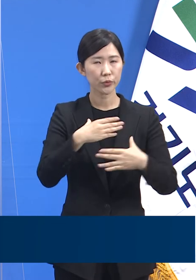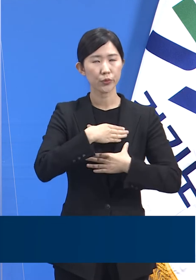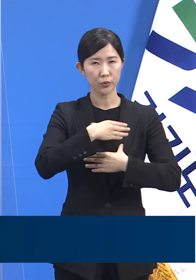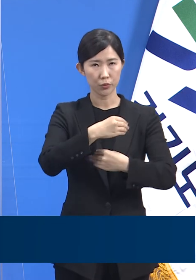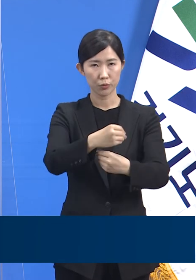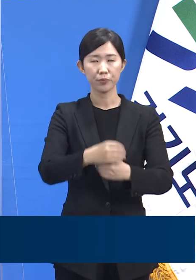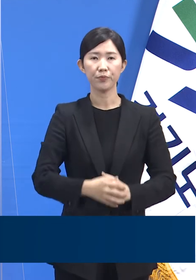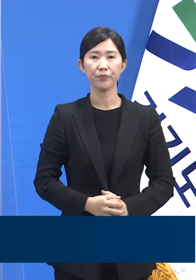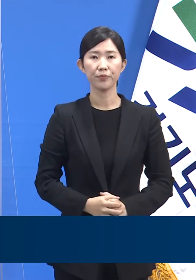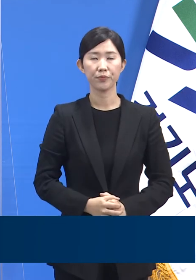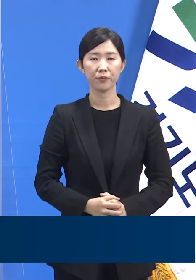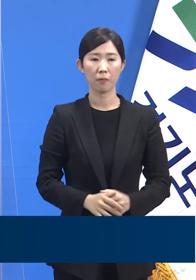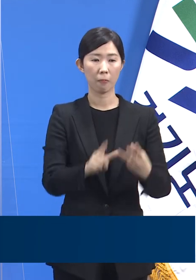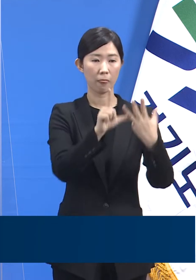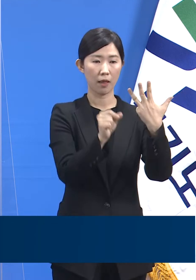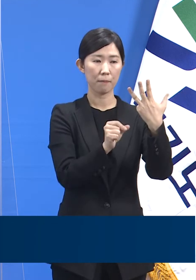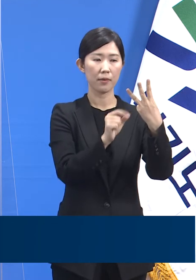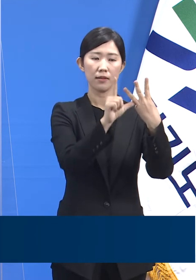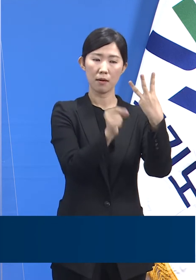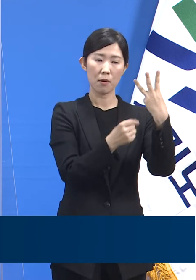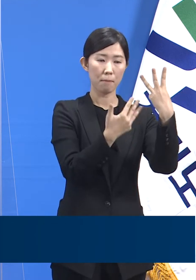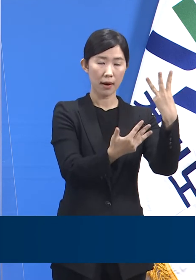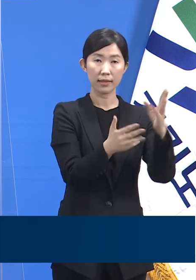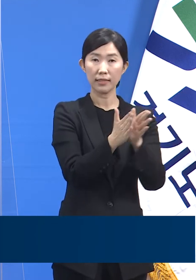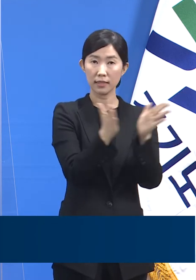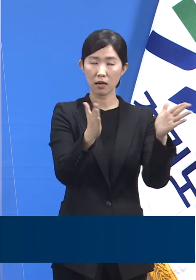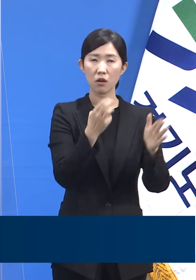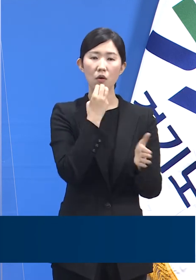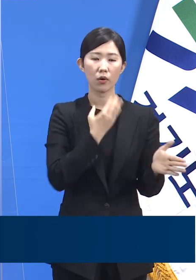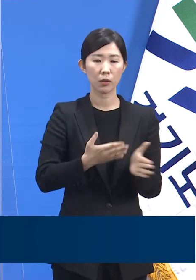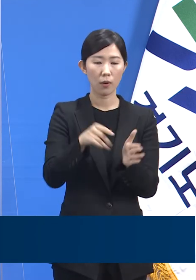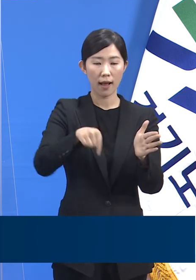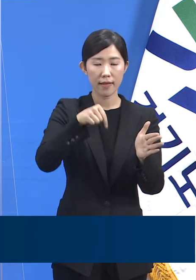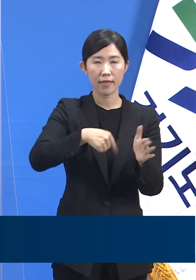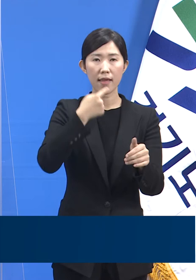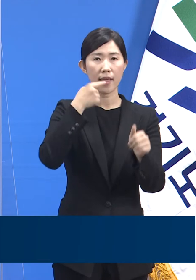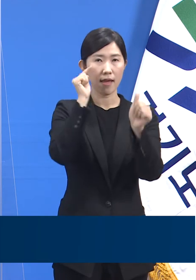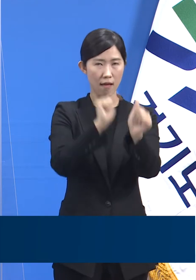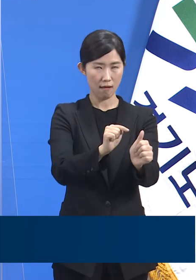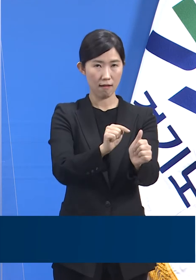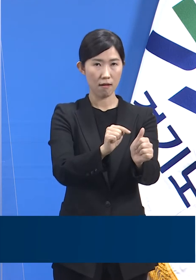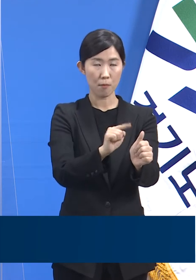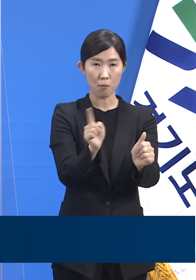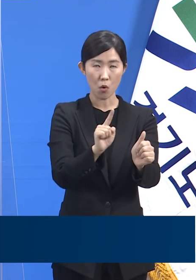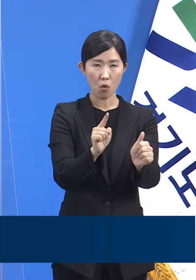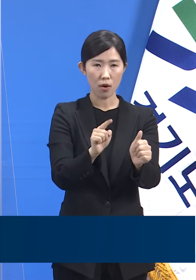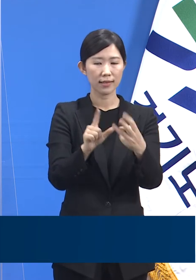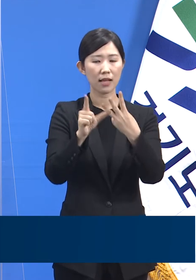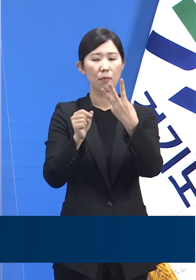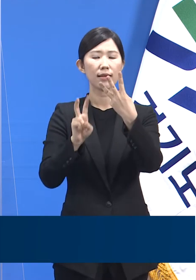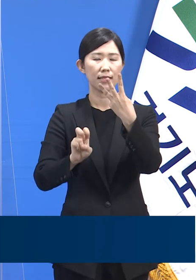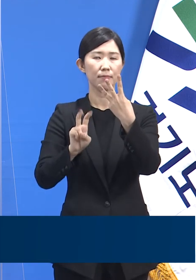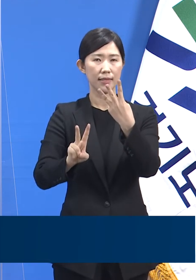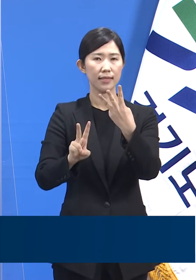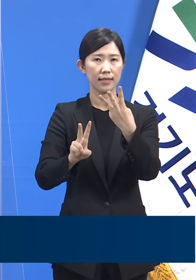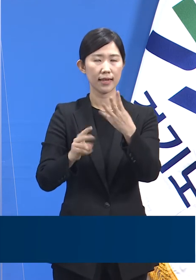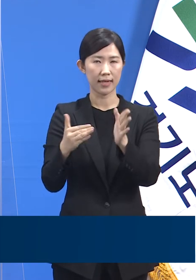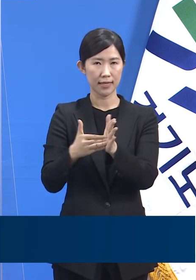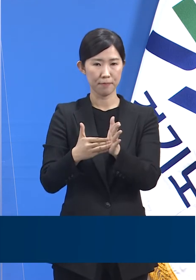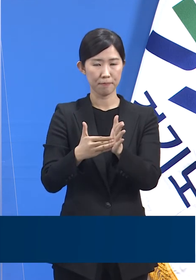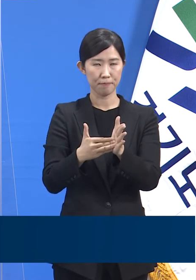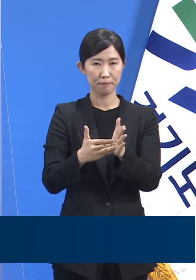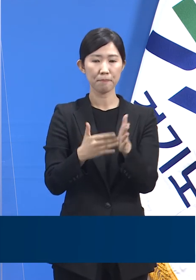3월 8일 시작된 경기도 행정명령은 원안대로 22일까지 진행되고 종결되었습니다.